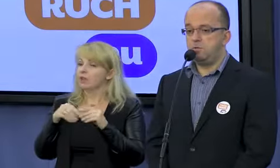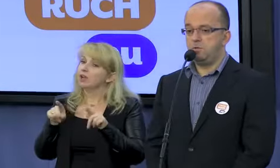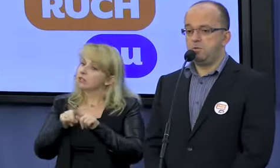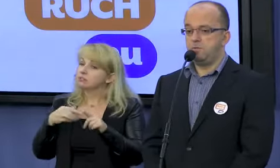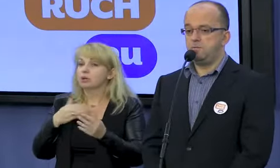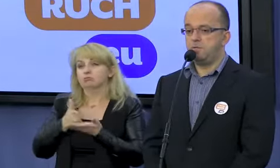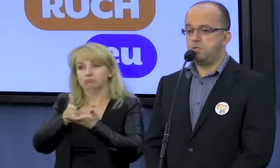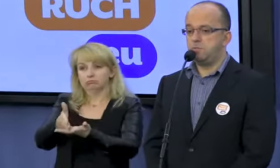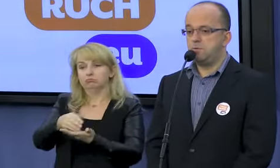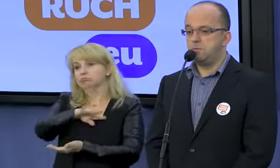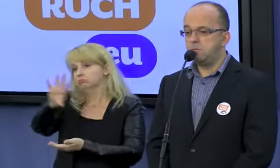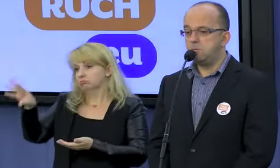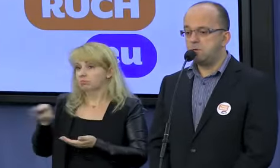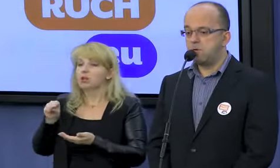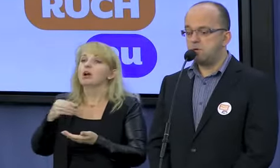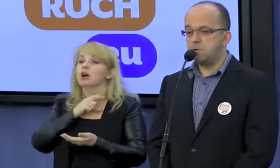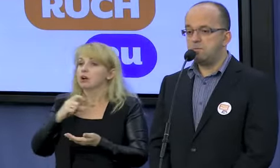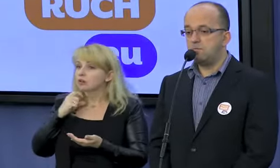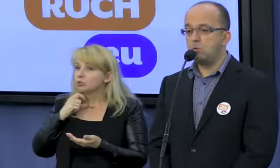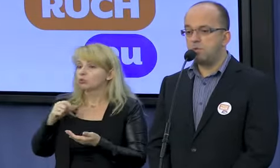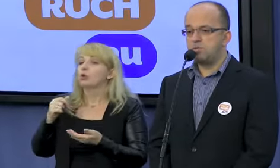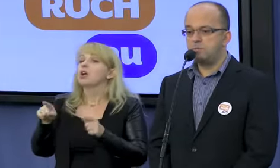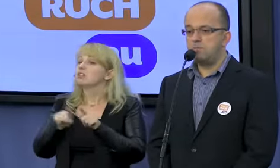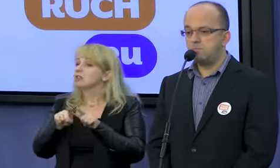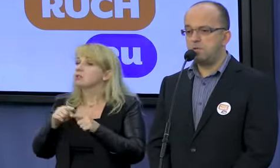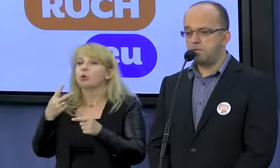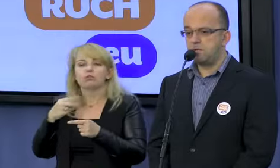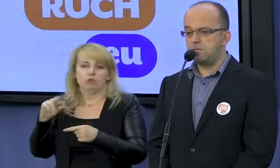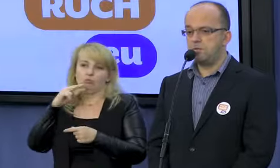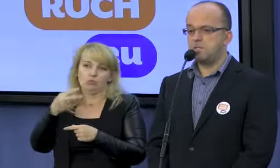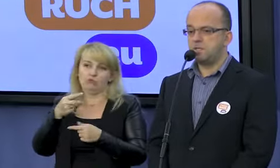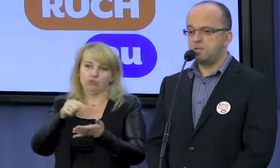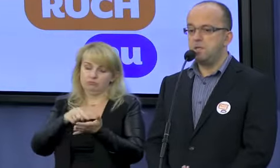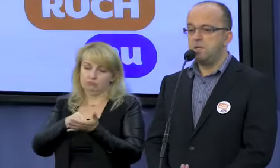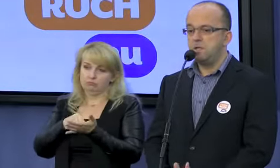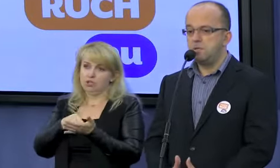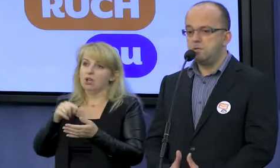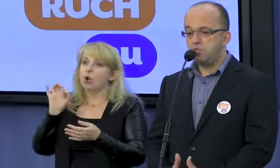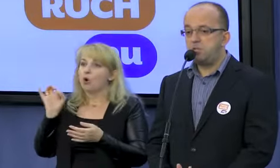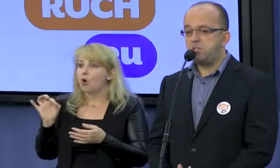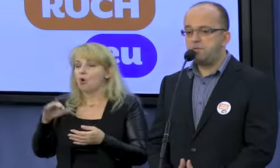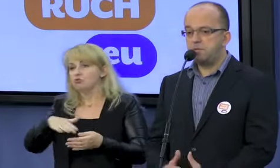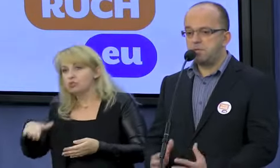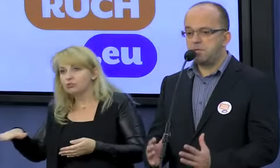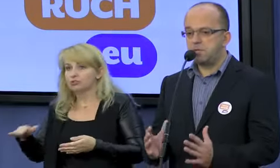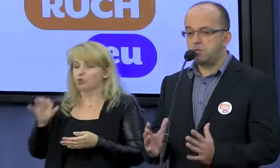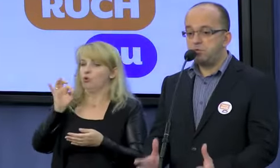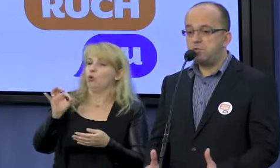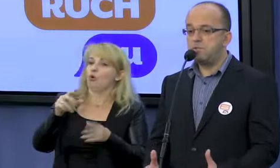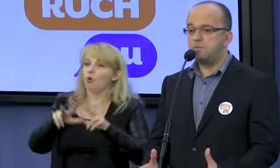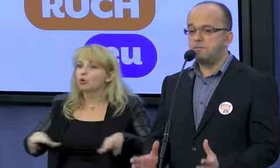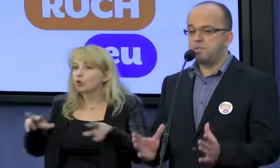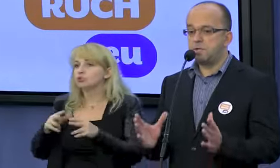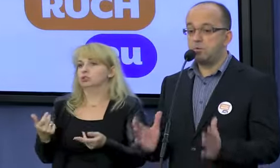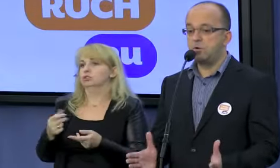jemu i wszystkim innym hierarchom, aby w ogóle się nie wypowiadali w kwestiach dzieci, w kwestiach